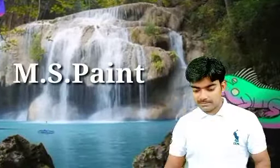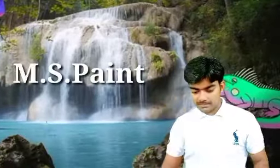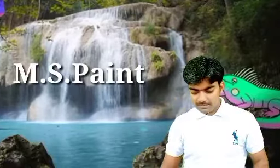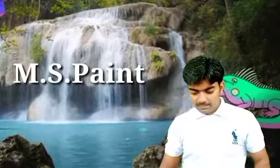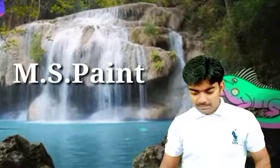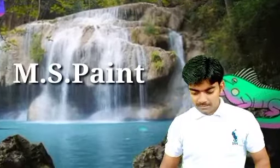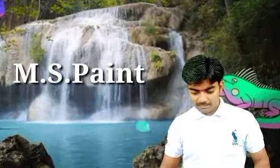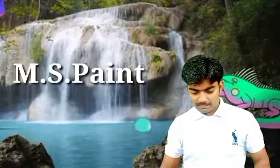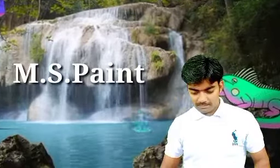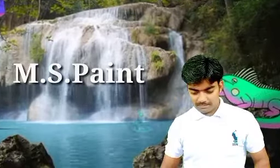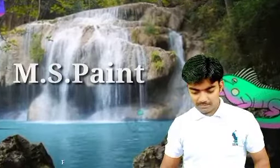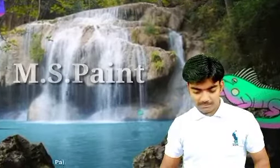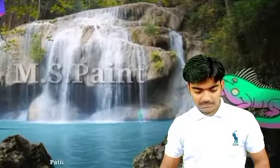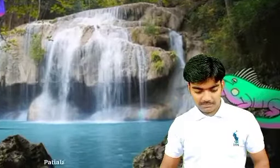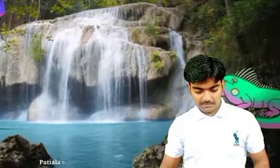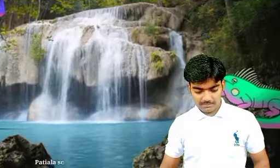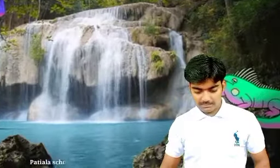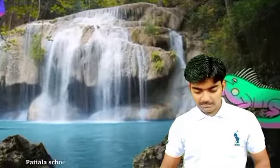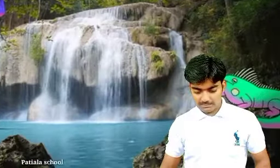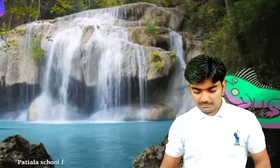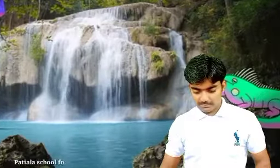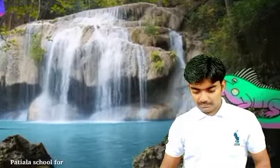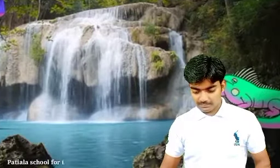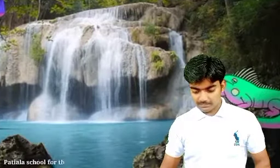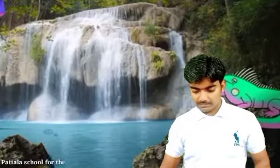मार्टर सॉप्ट पैंट के बारे में